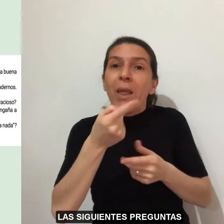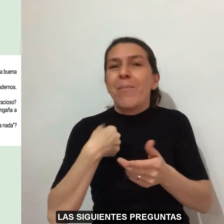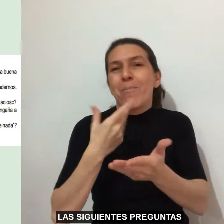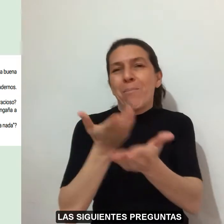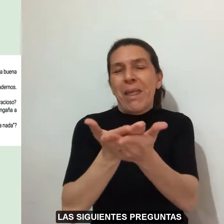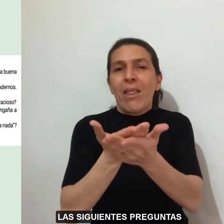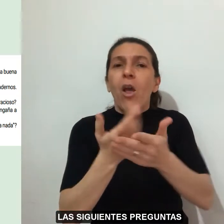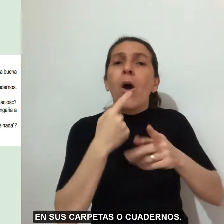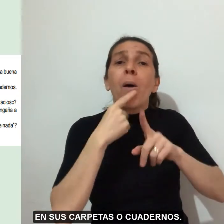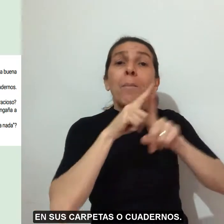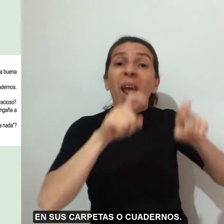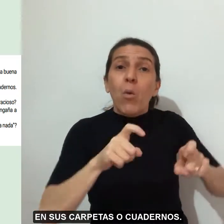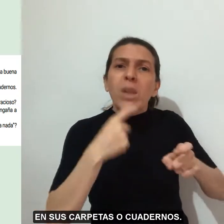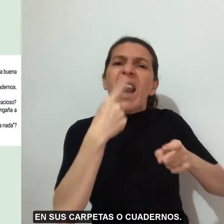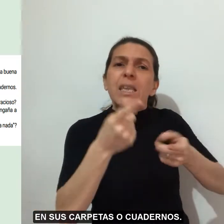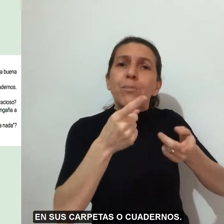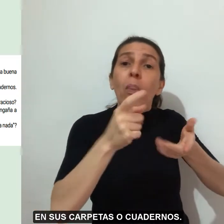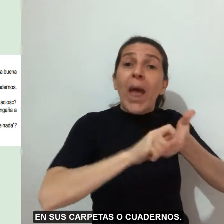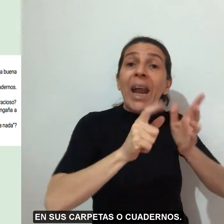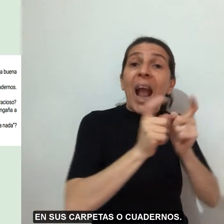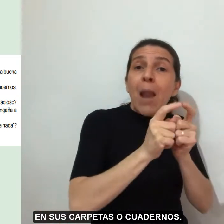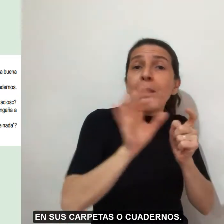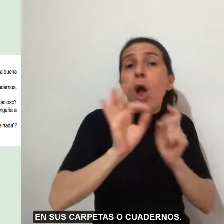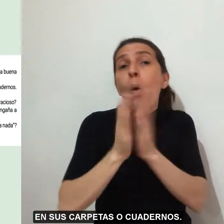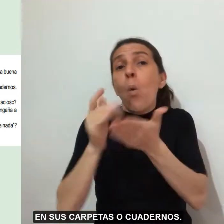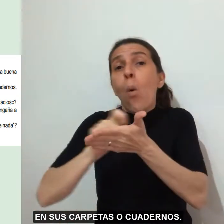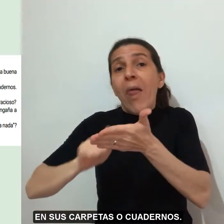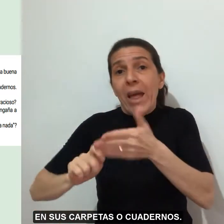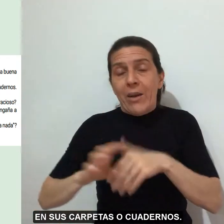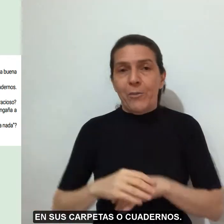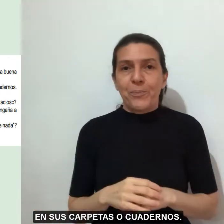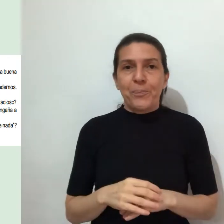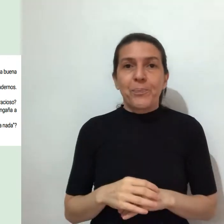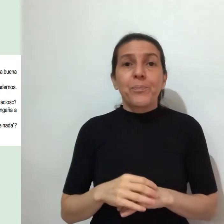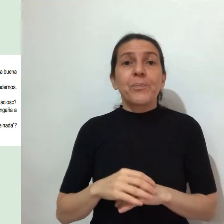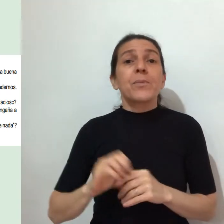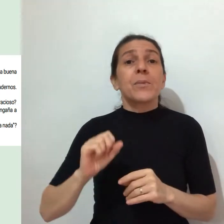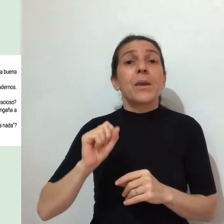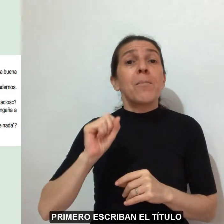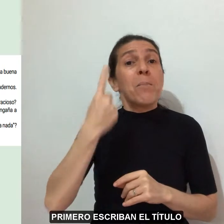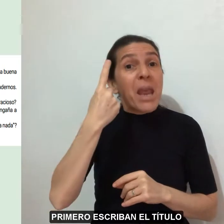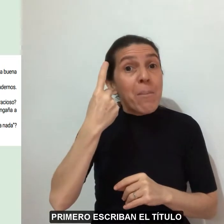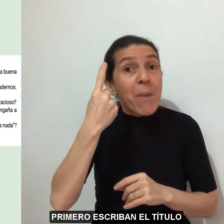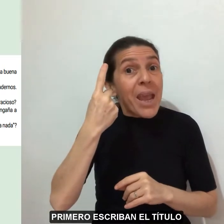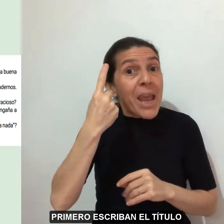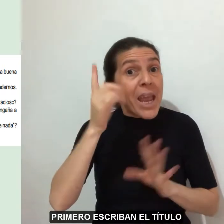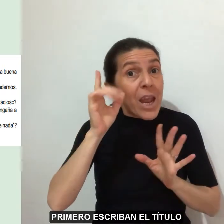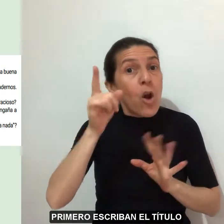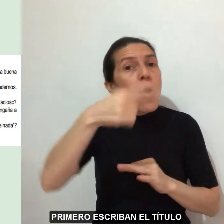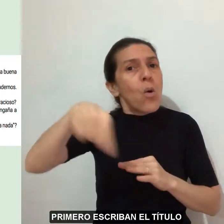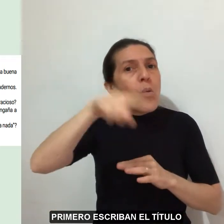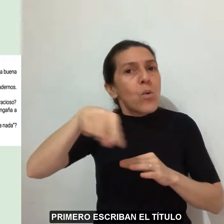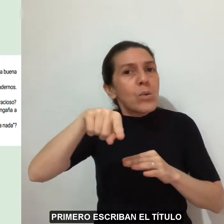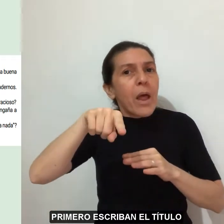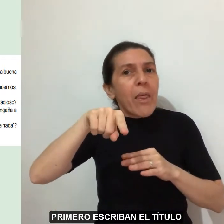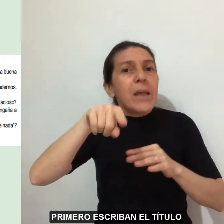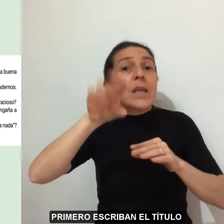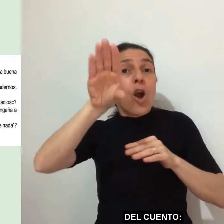preguntas en sus carpetas o cuadernos. Primero, escriban el título